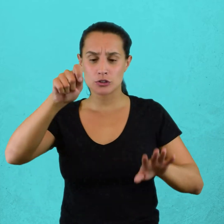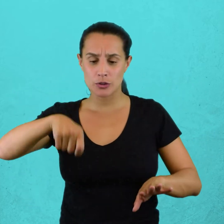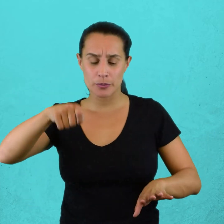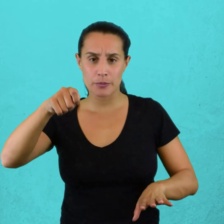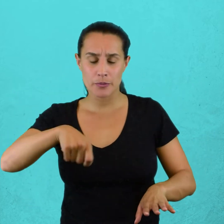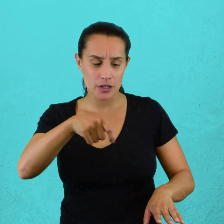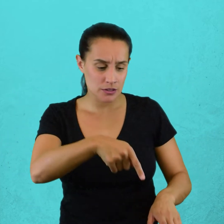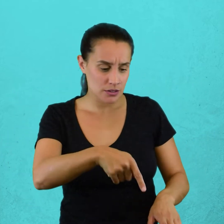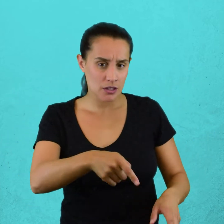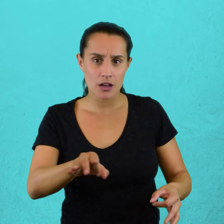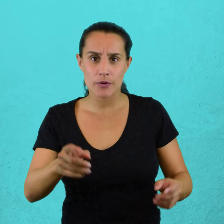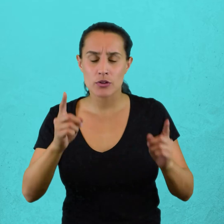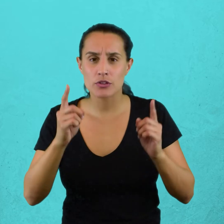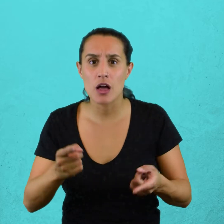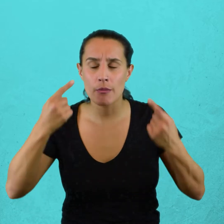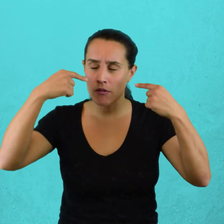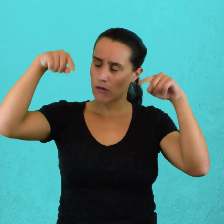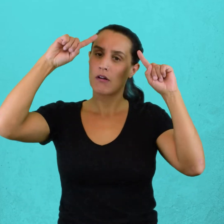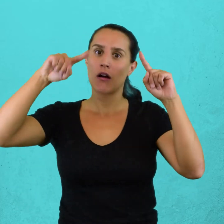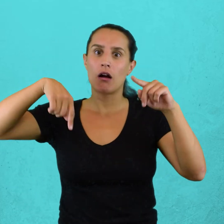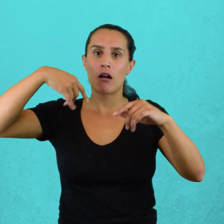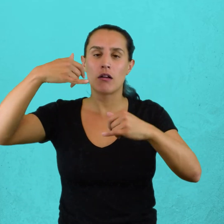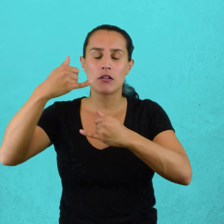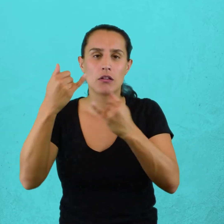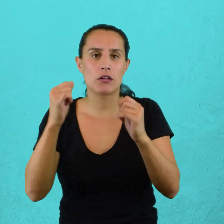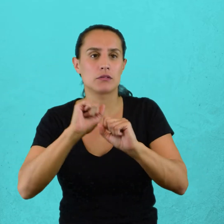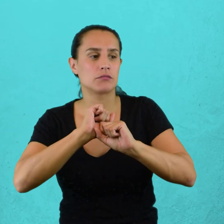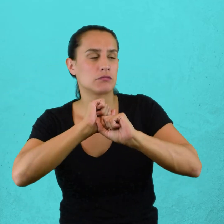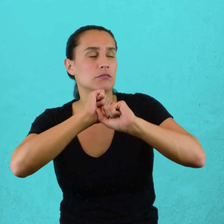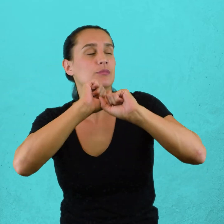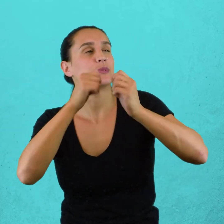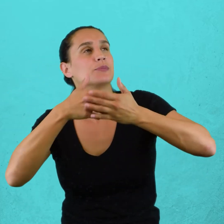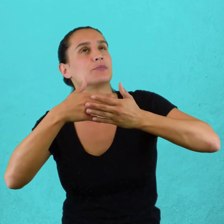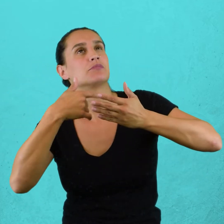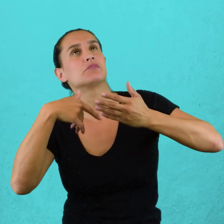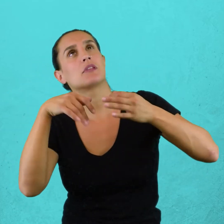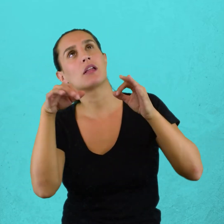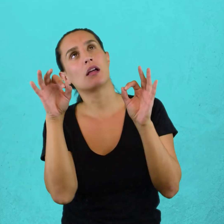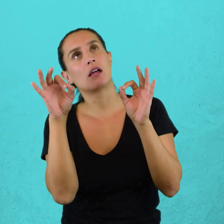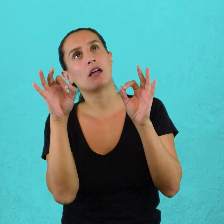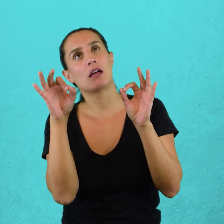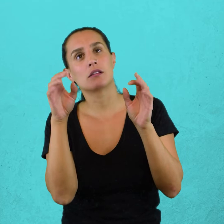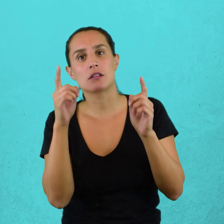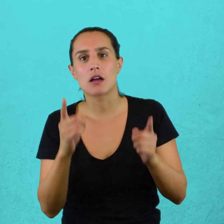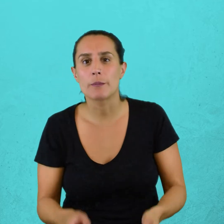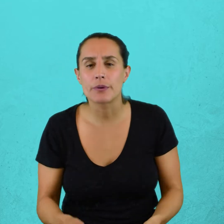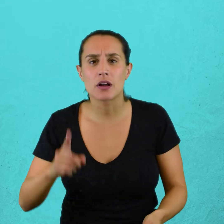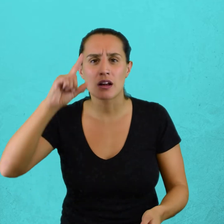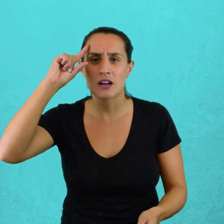convulsiones del primogénito se repetían Y al día siguiente, el segundo hijo amanecía